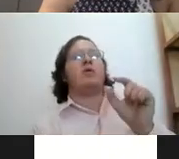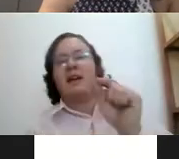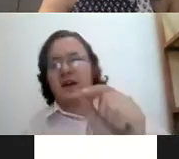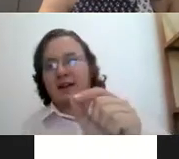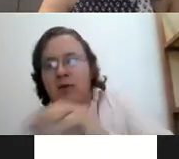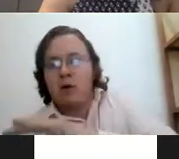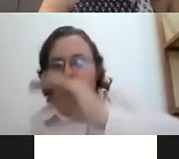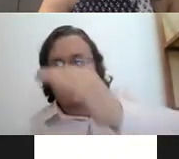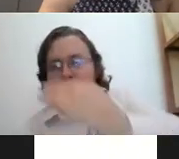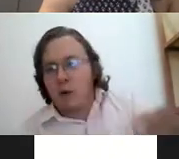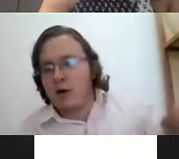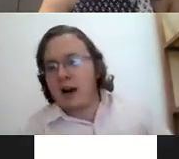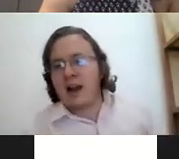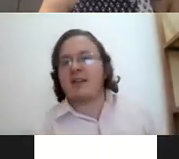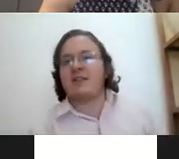significativo adecuación que le hayan hecho